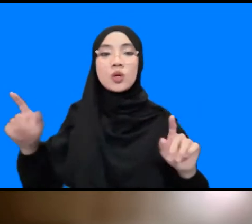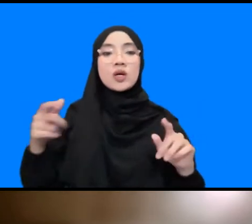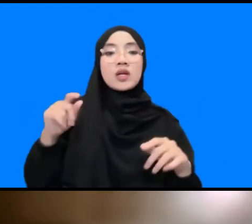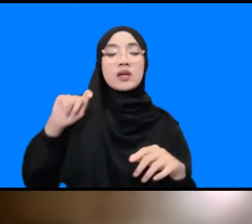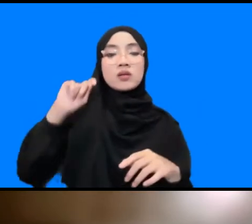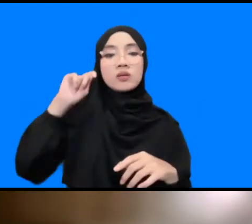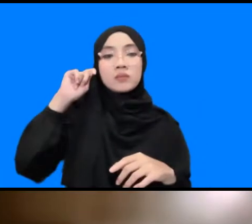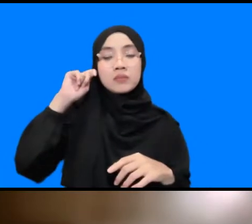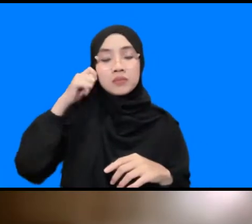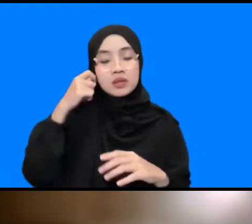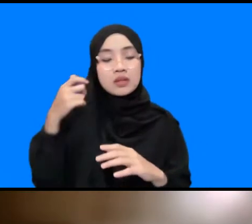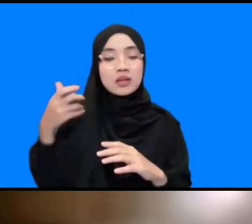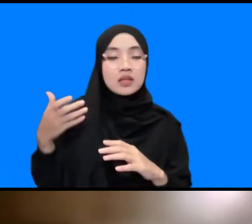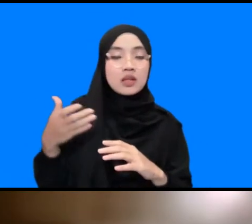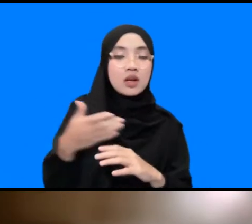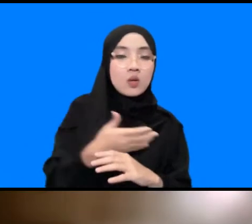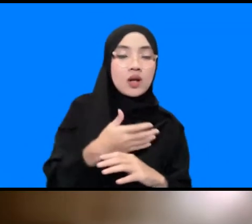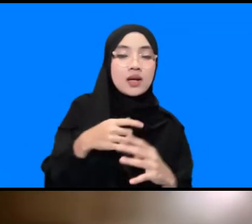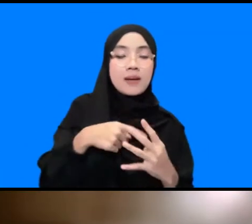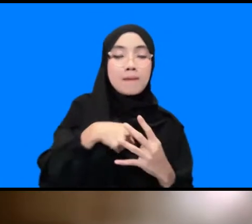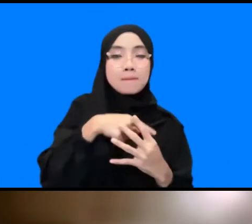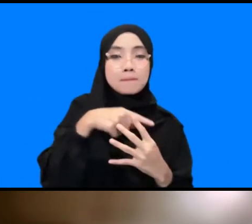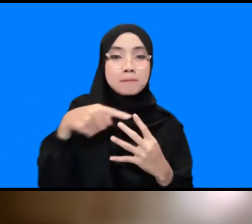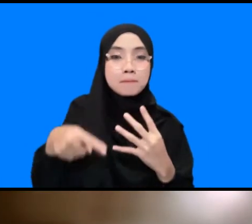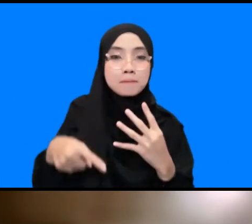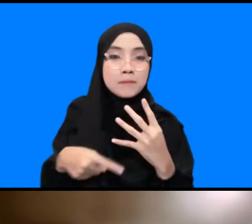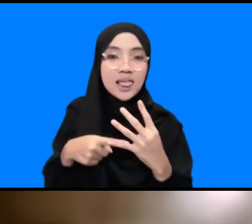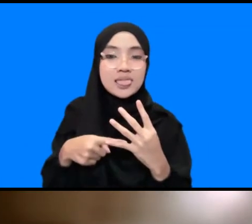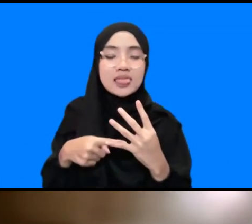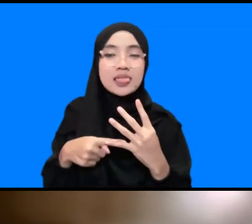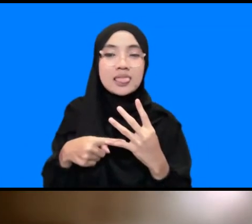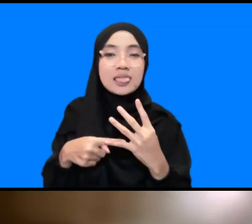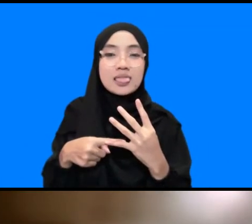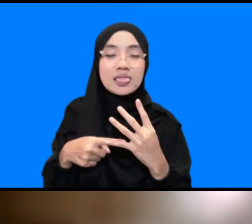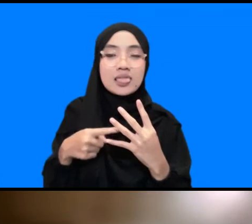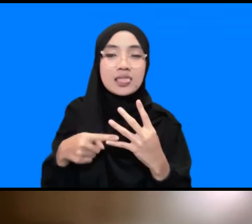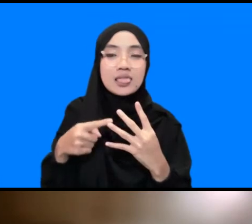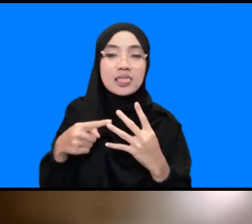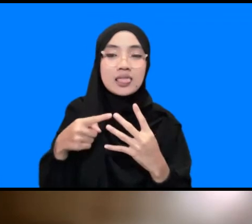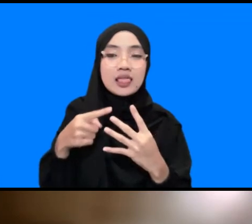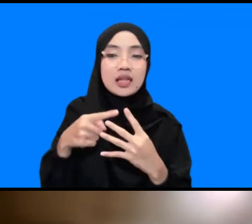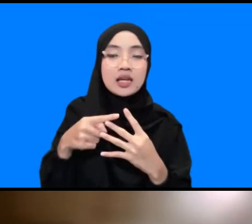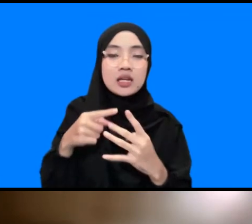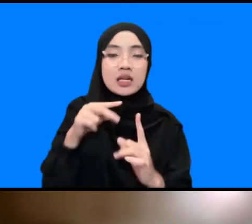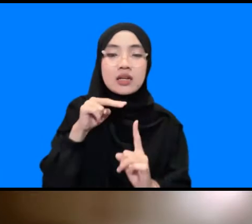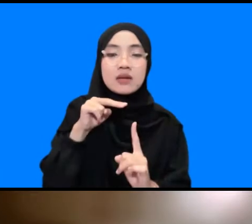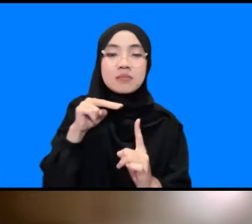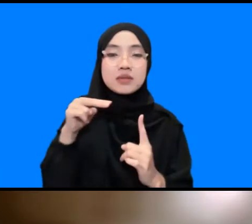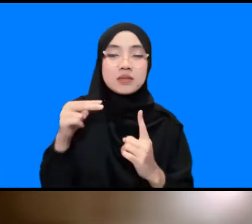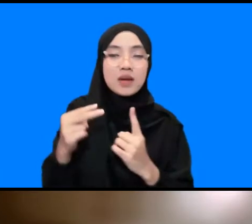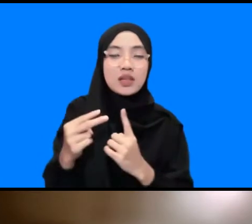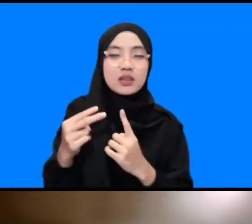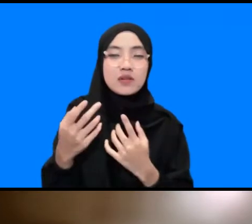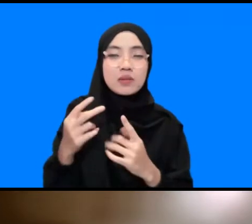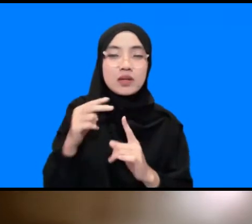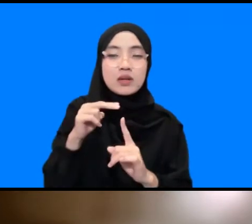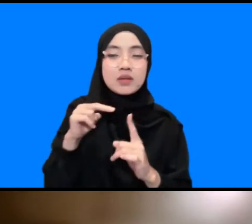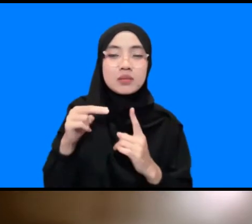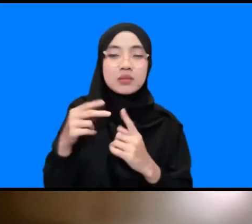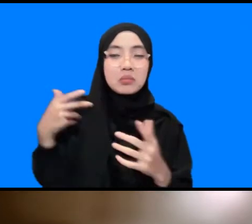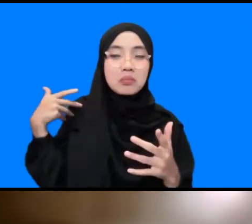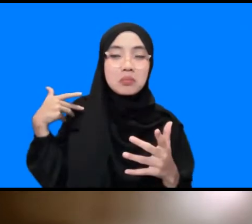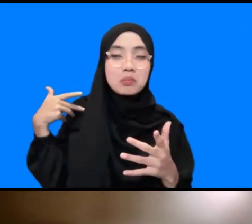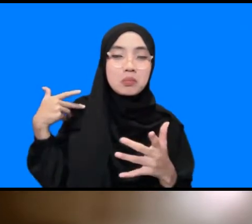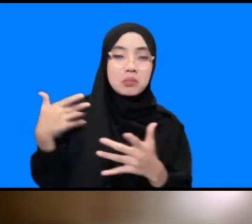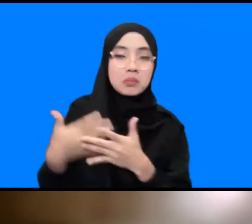yang mencakup empat elemen itu dari sudut pandang yang selama